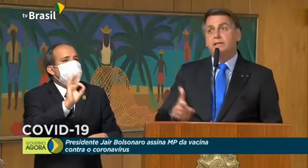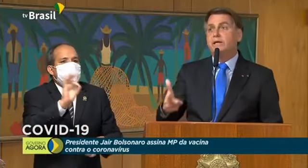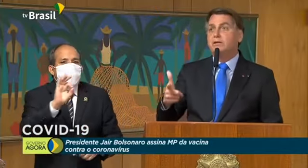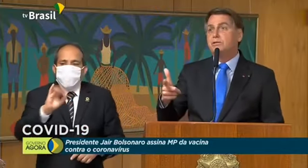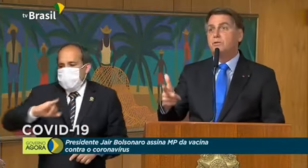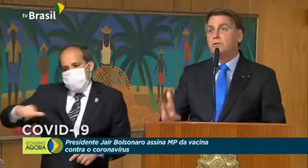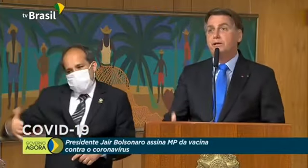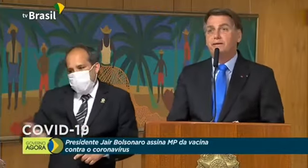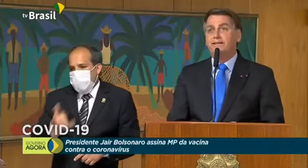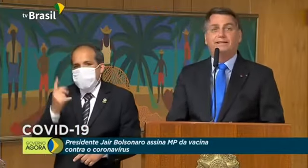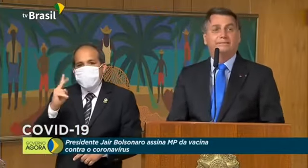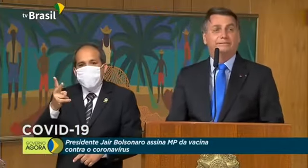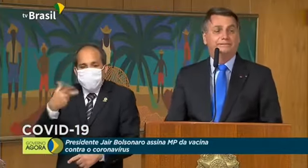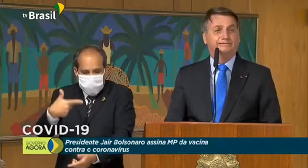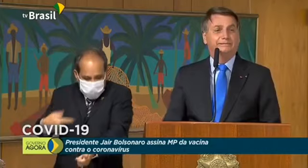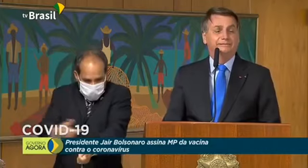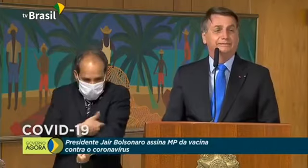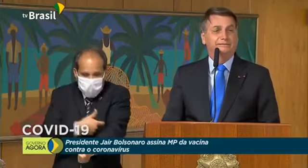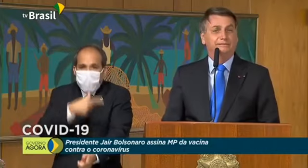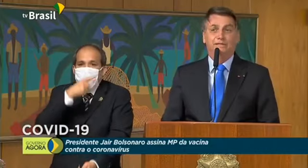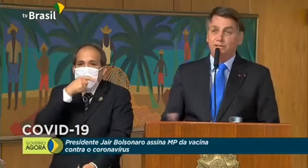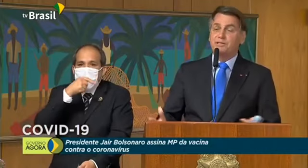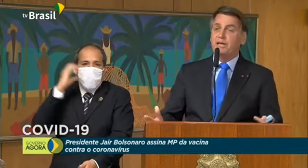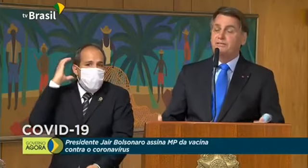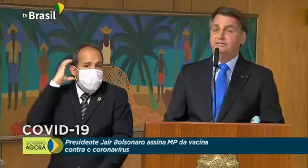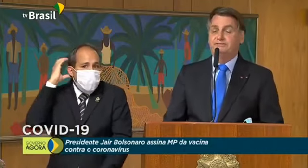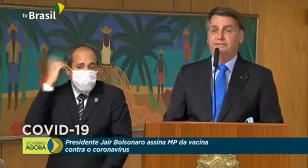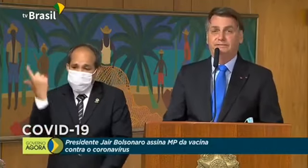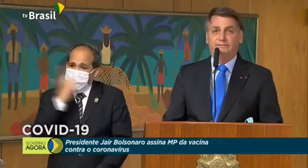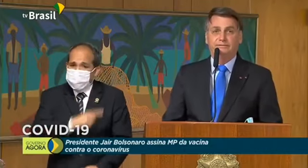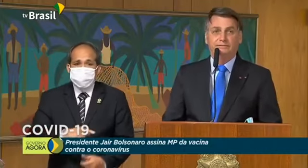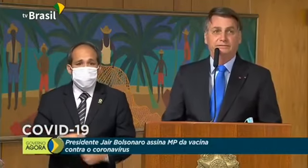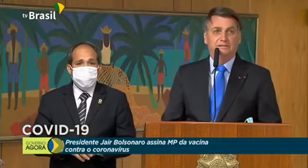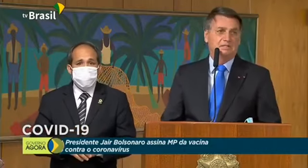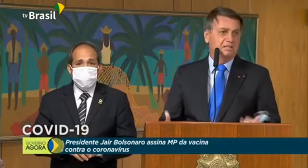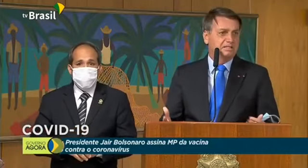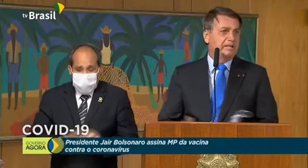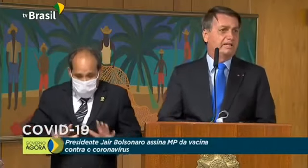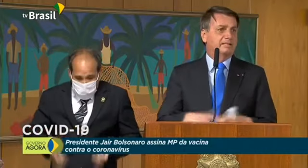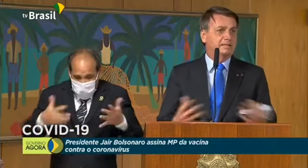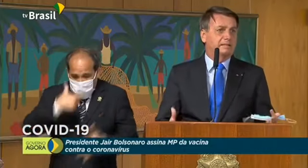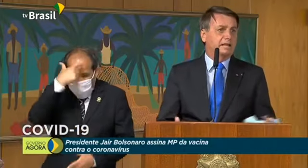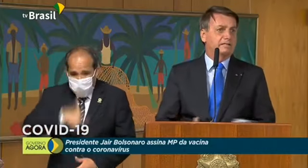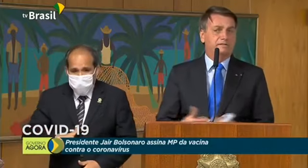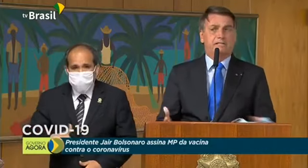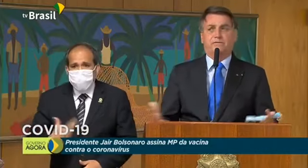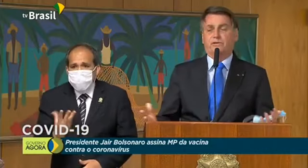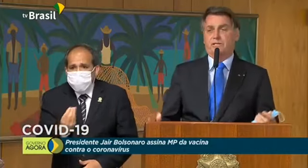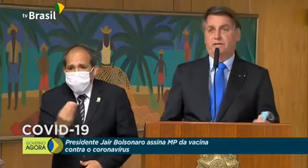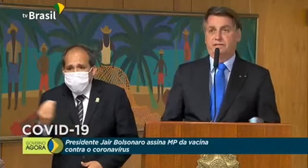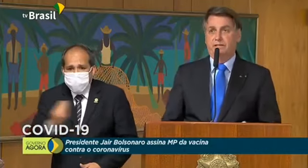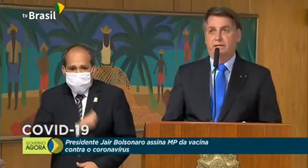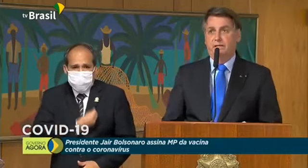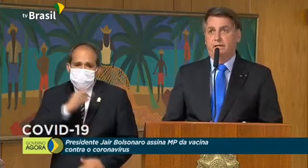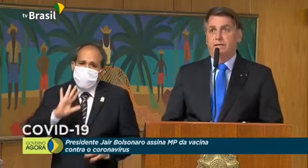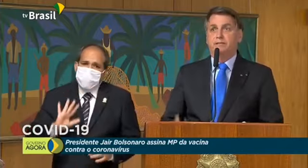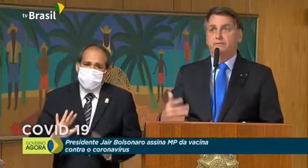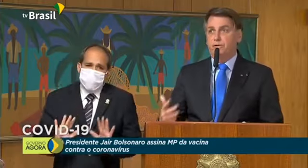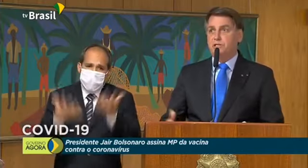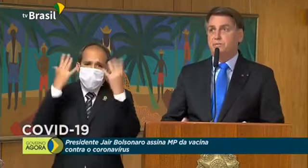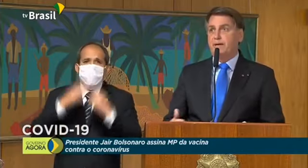vão meter água de coco na veia dele. E deu certo. Dezenas, dezenas, centenas de vidas foram salvas.